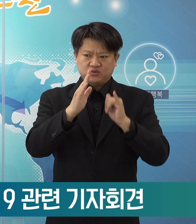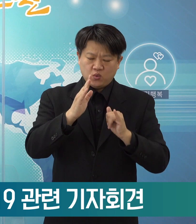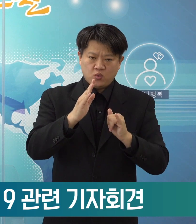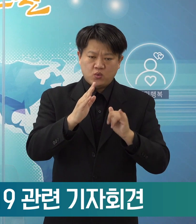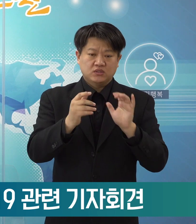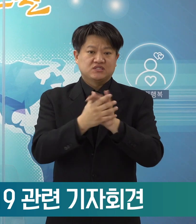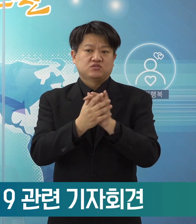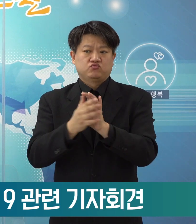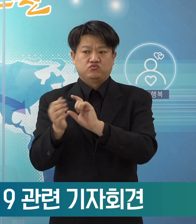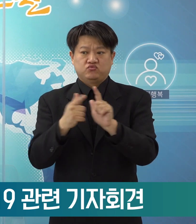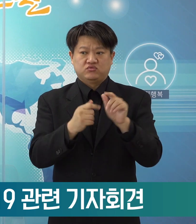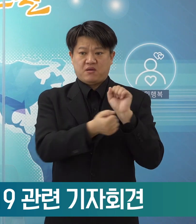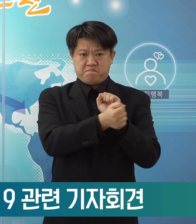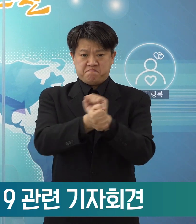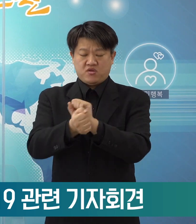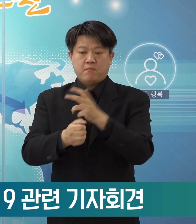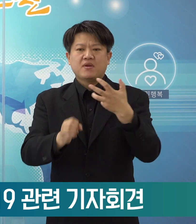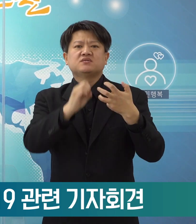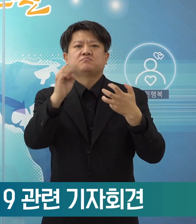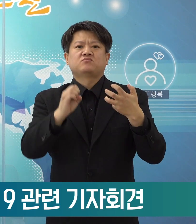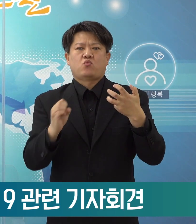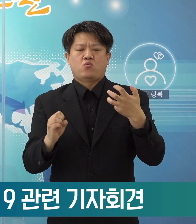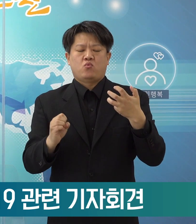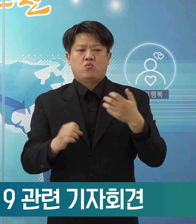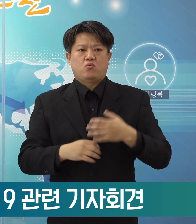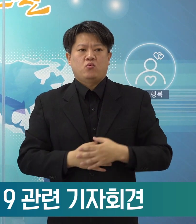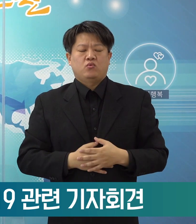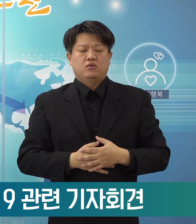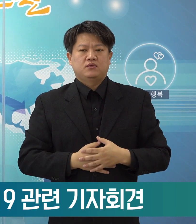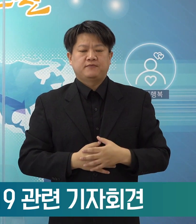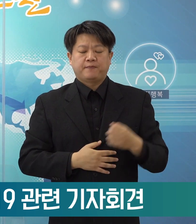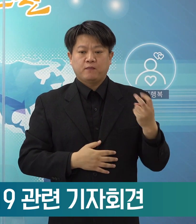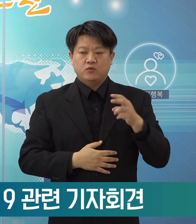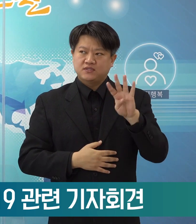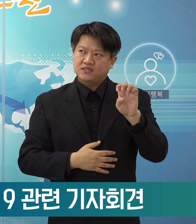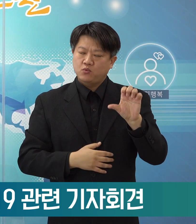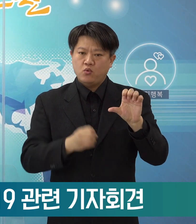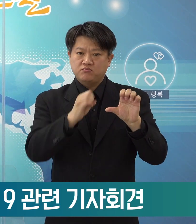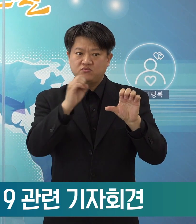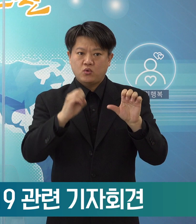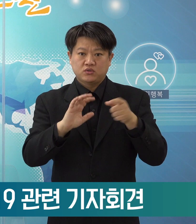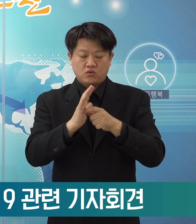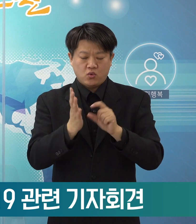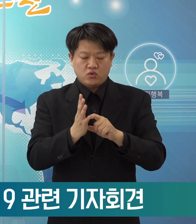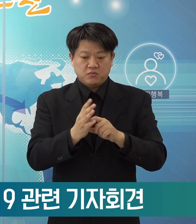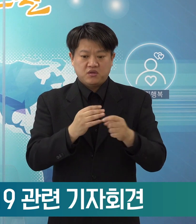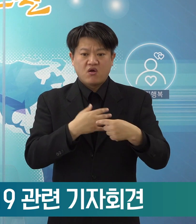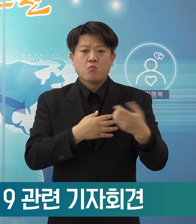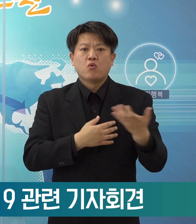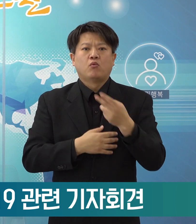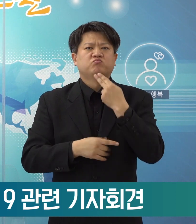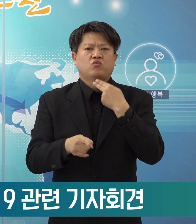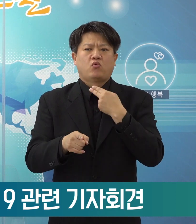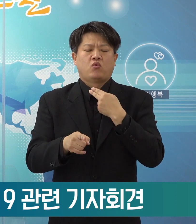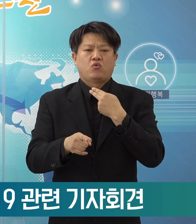지인 간 감염이 80%가 됩니다. 또 45%는 무증상입니다.